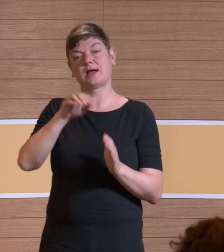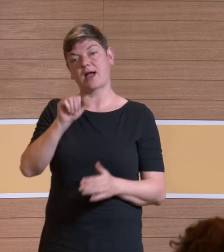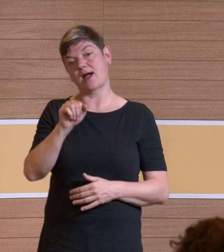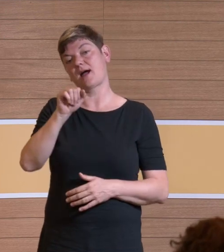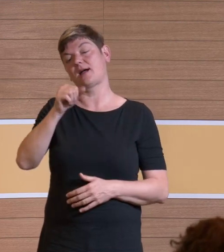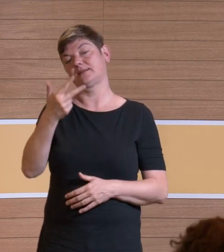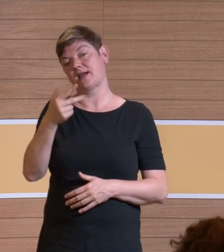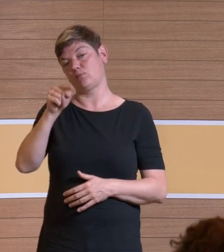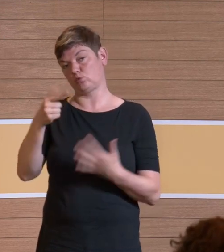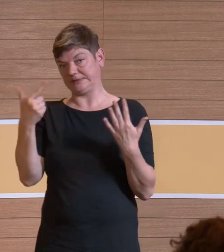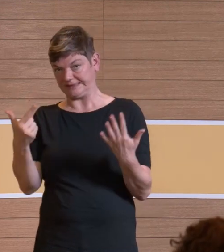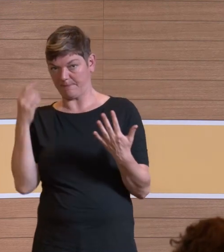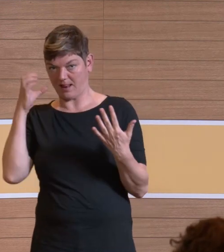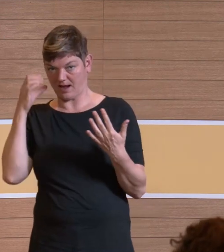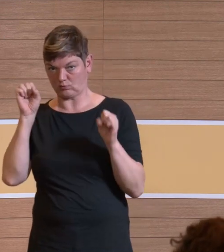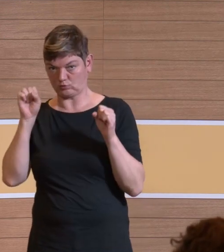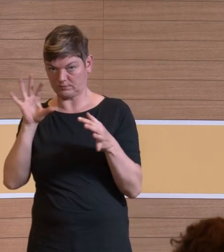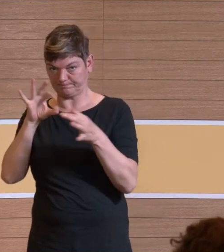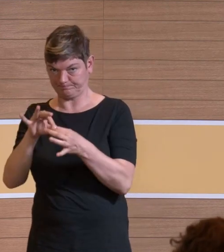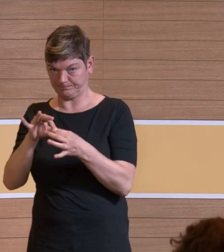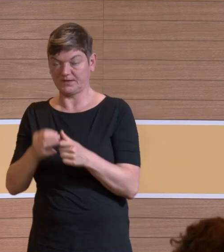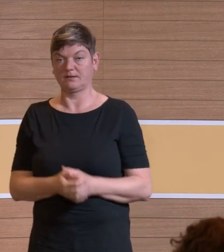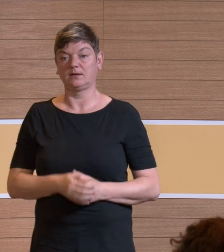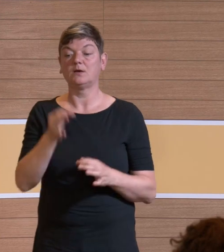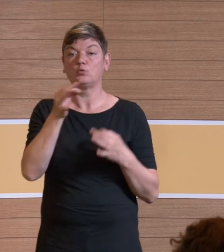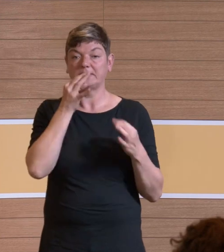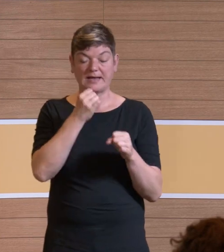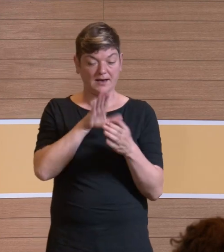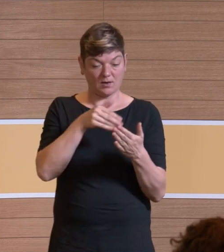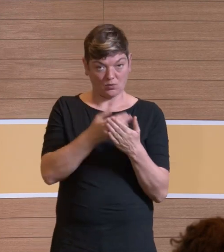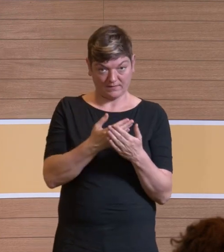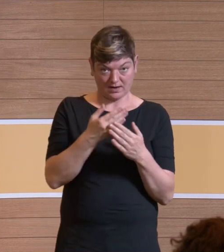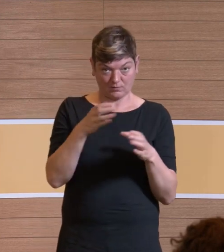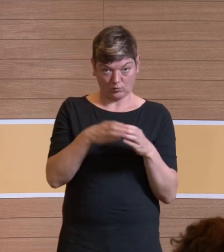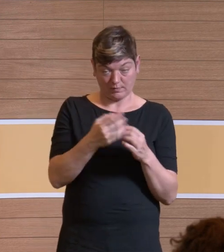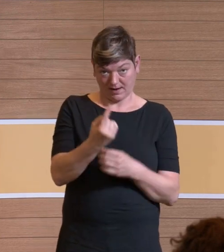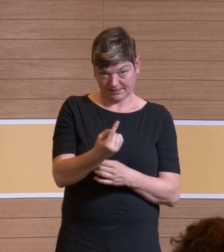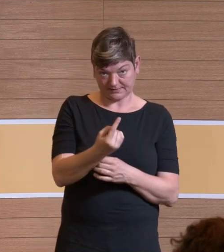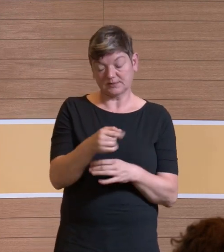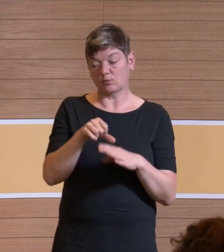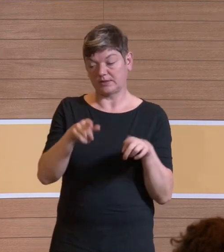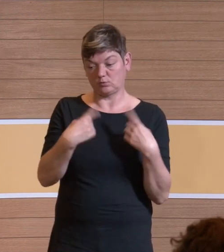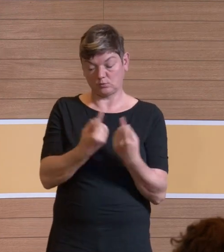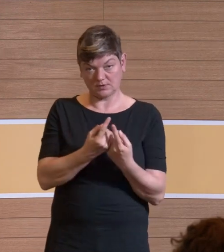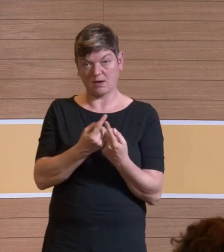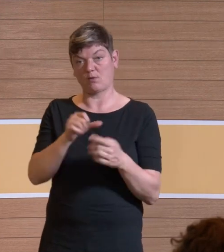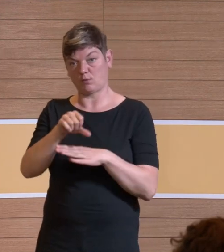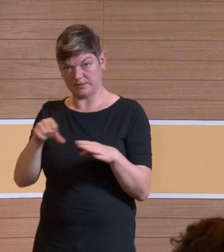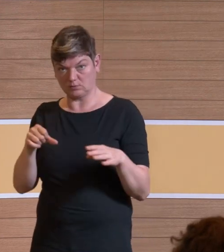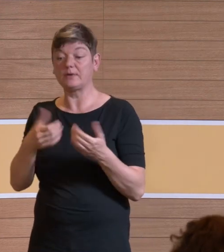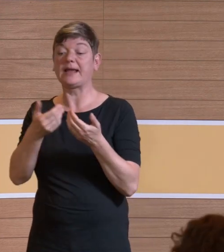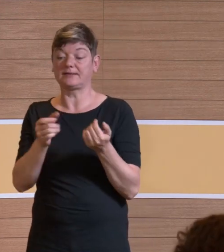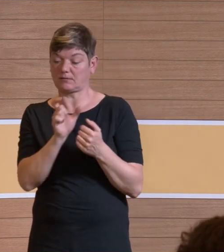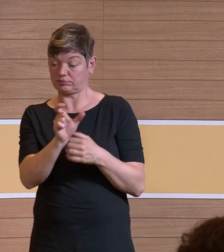.7 Lärm. Da sind speziell für die Tätigkeitskategorie 1 die OP-Räume und Operationen explizit